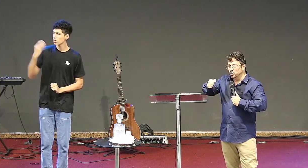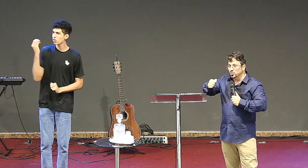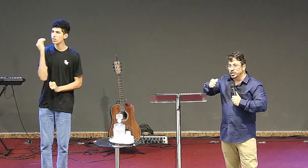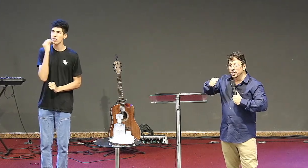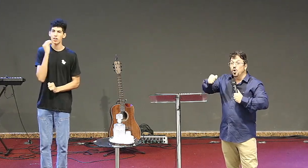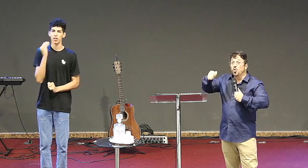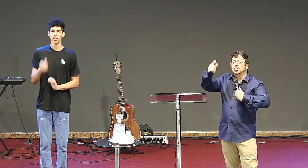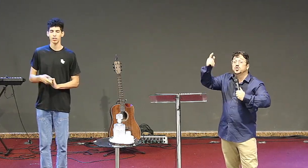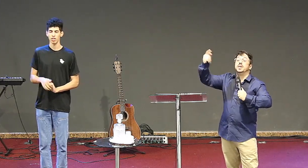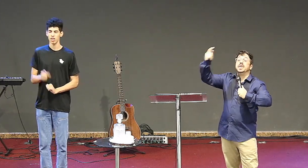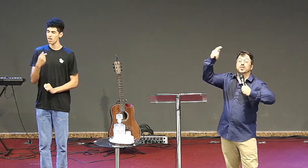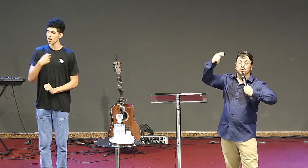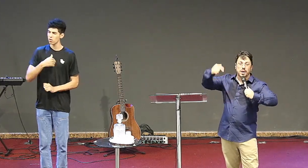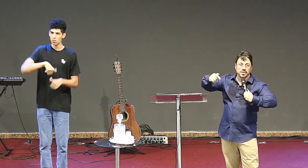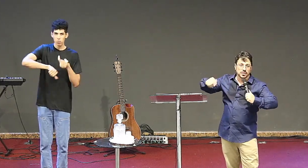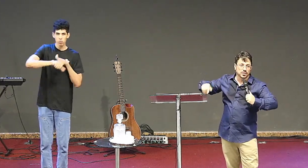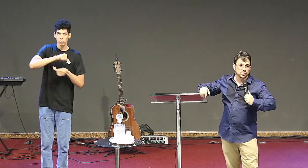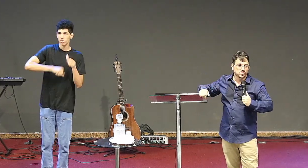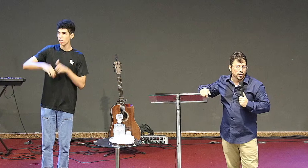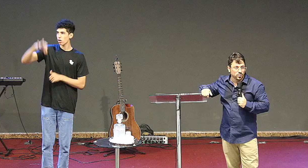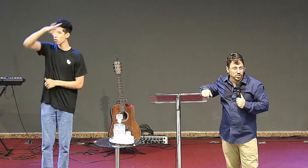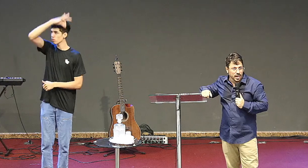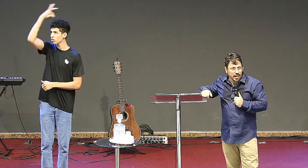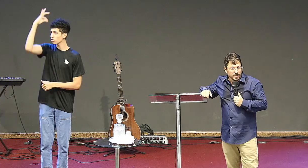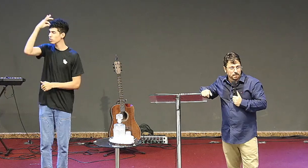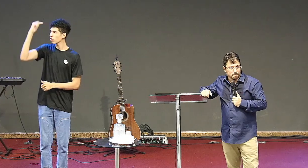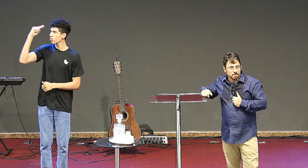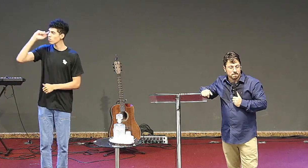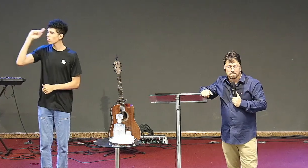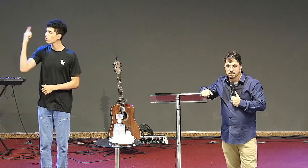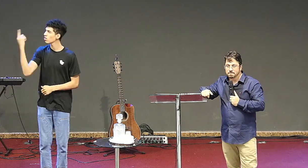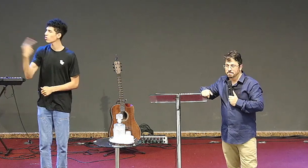isso que o espírito está mandando eu mudar